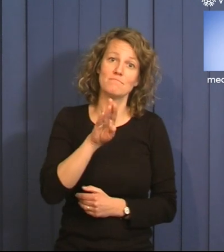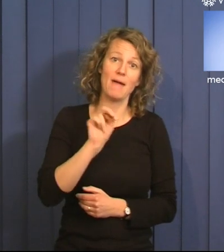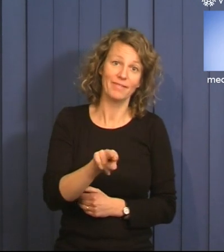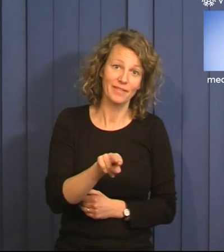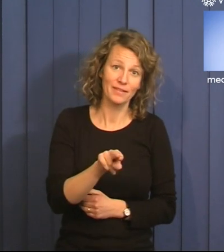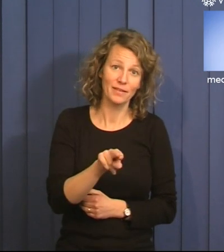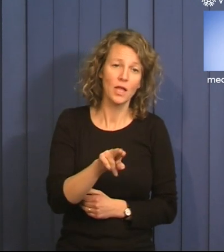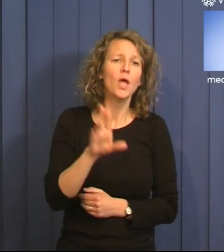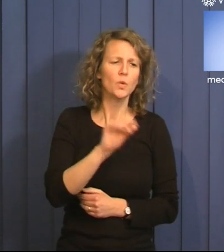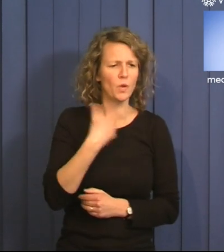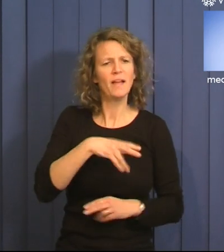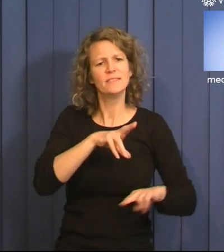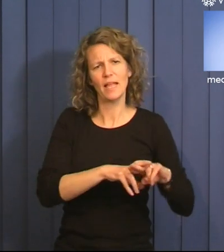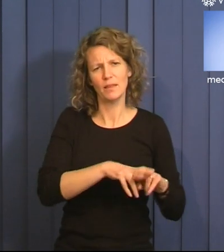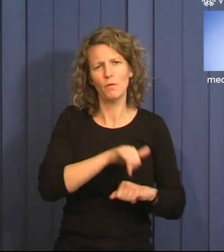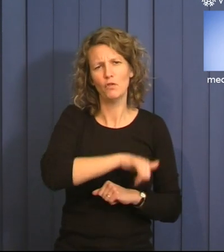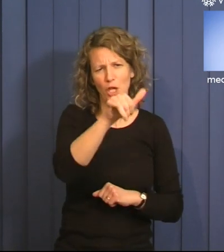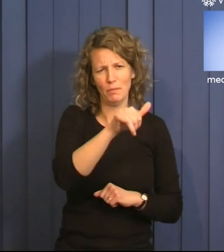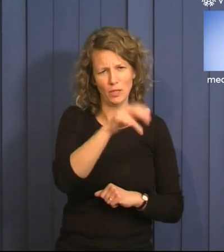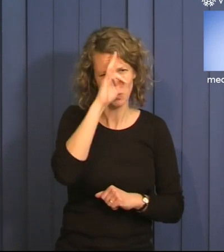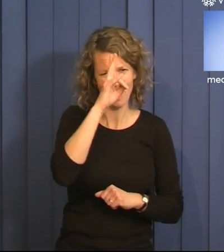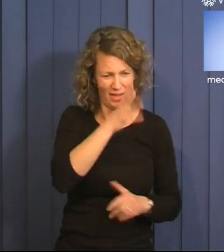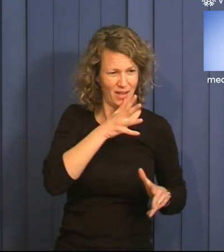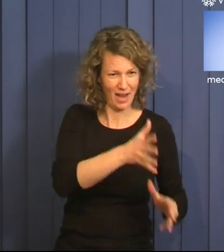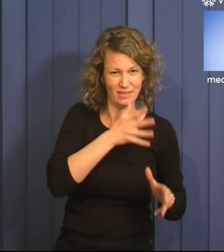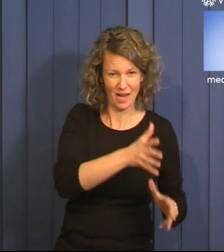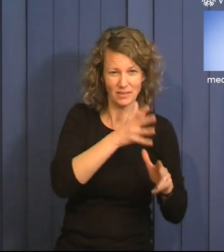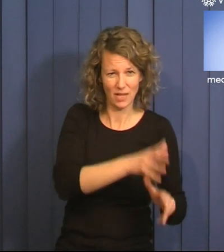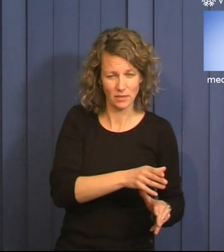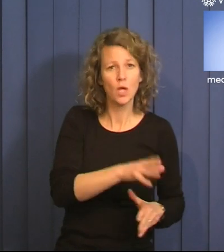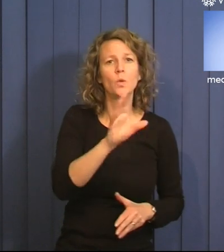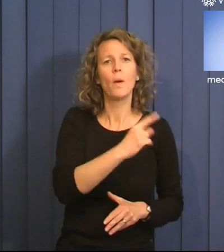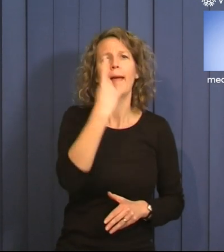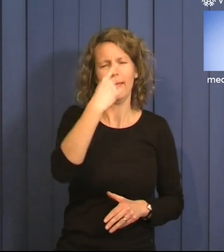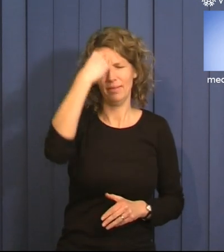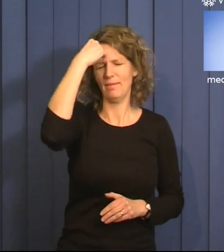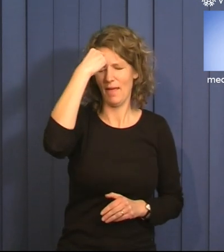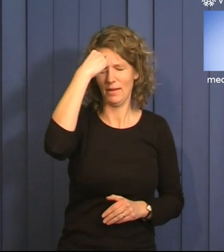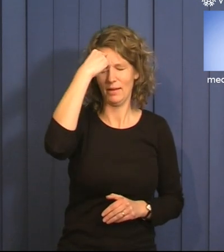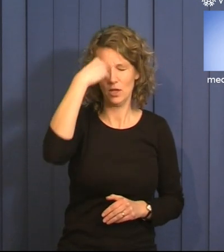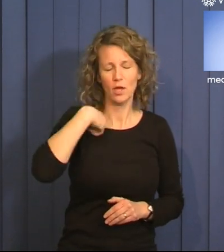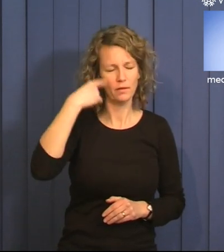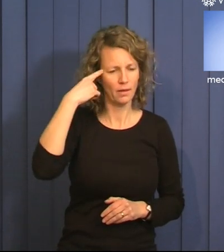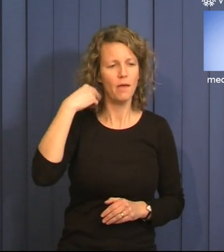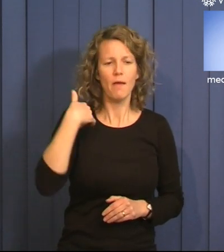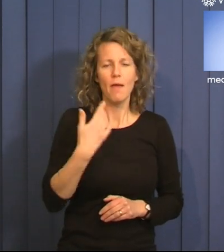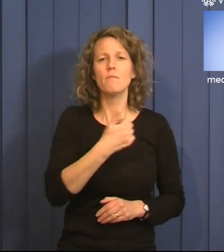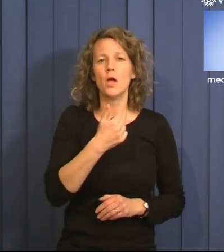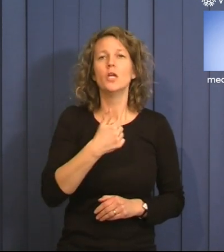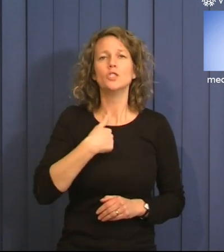När jag satt där på golvet på flygplanstoaletten och kräkte så var det en tanke som ringde i mitt huvud. Jag hinner inte med mitt liv.